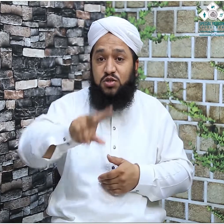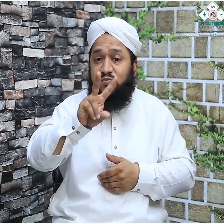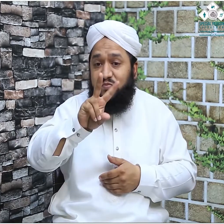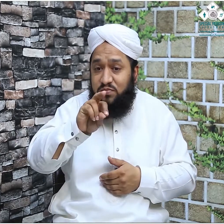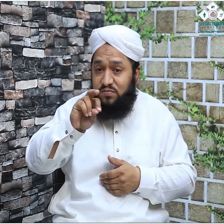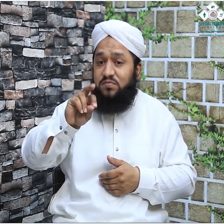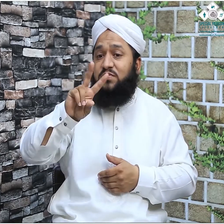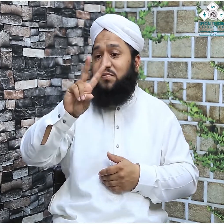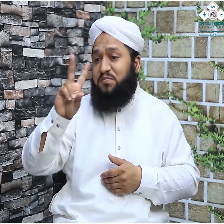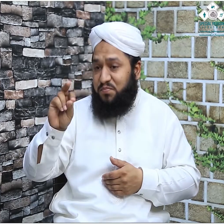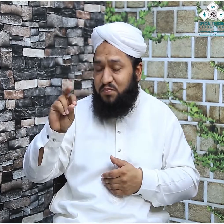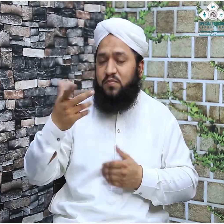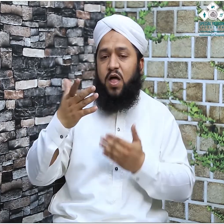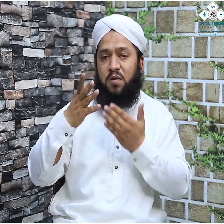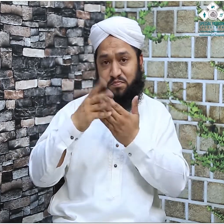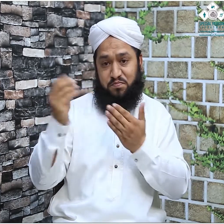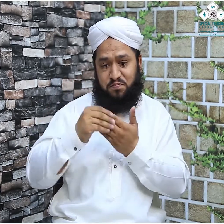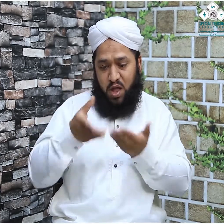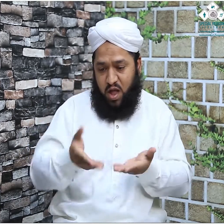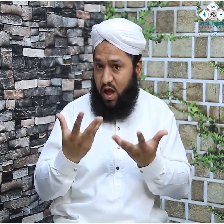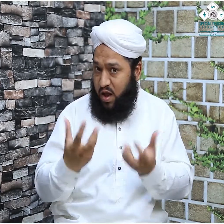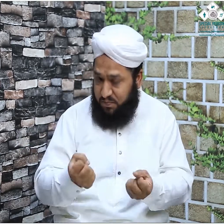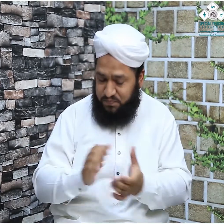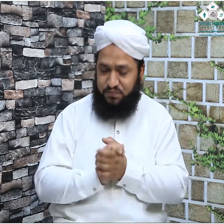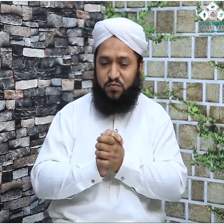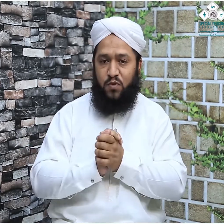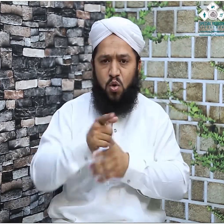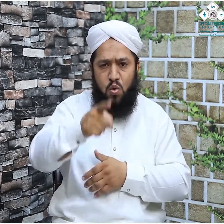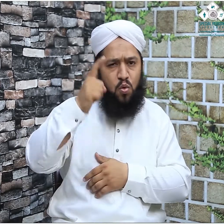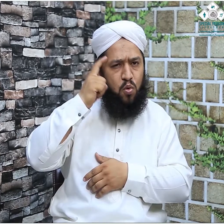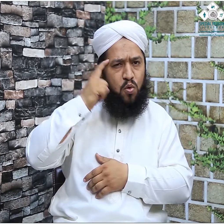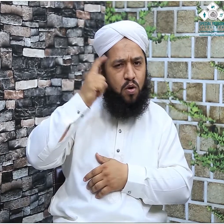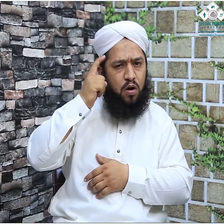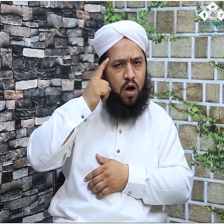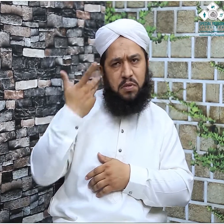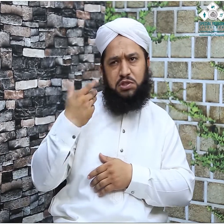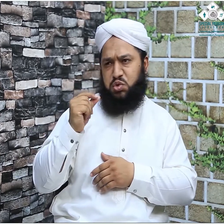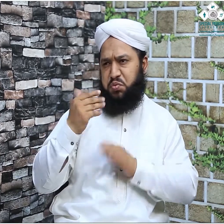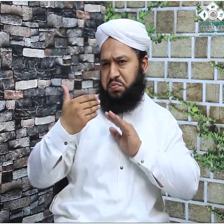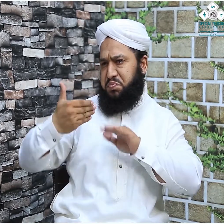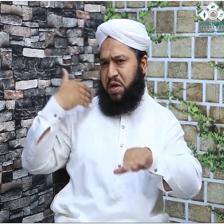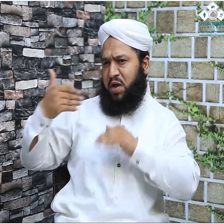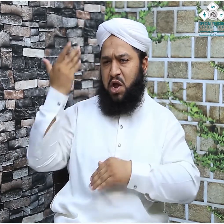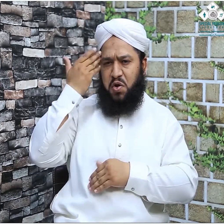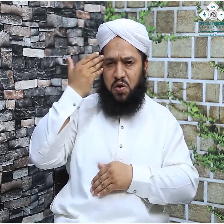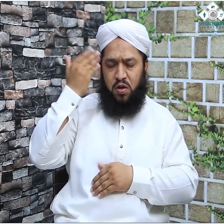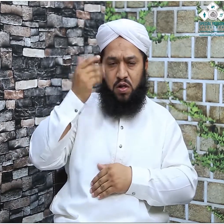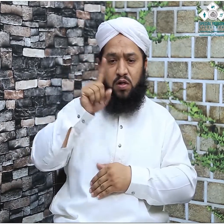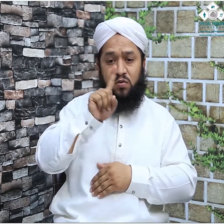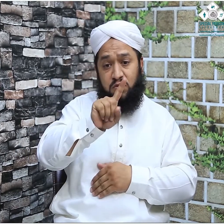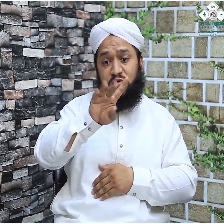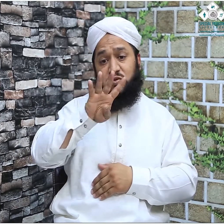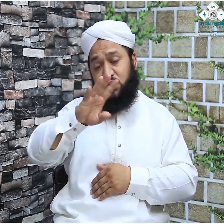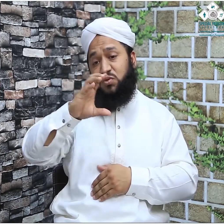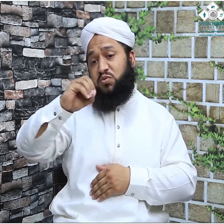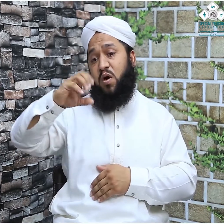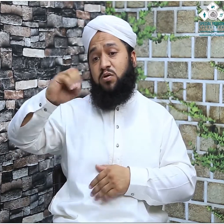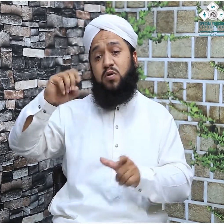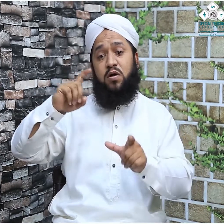عیسویں ہے تو آج سے almost more than 1400 years ago 606 سنے عیسویں میں جب ہمارے